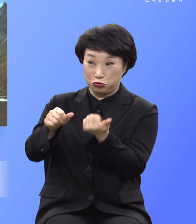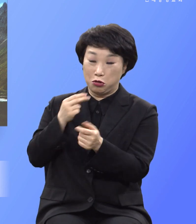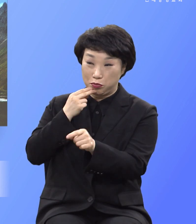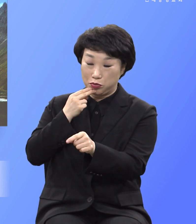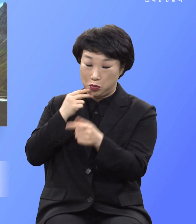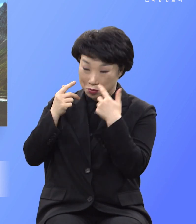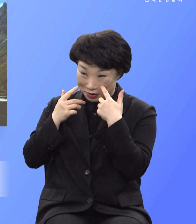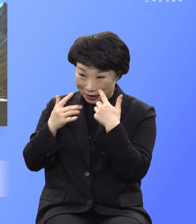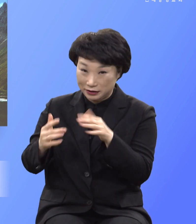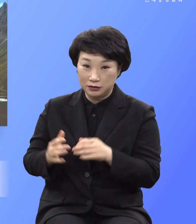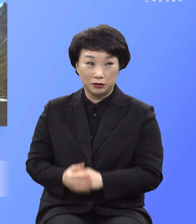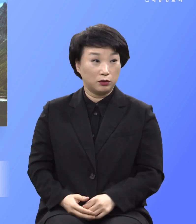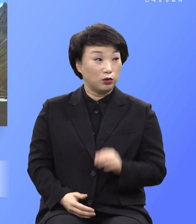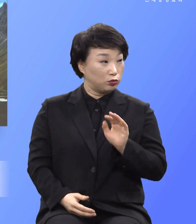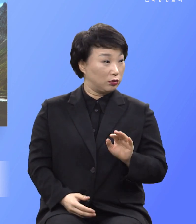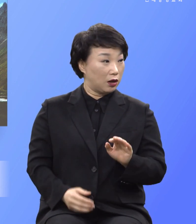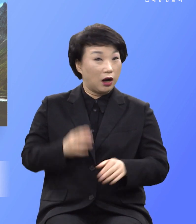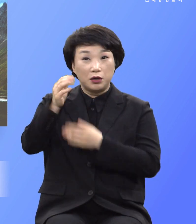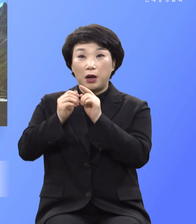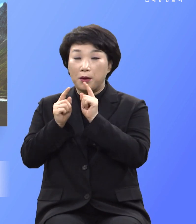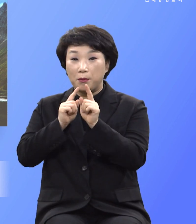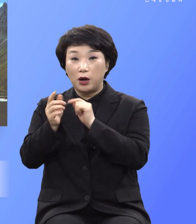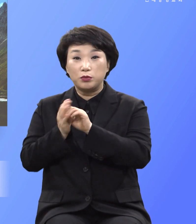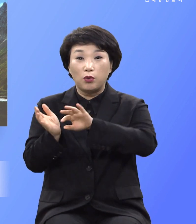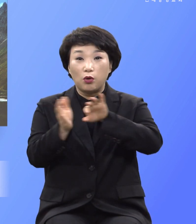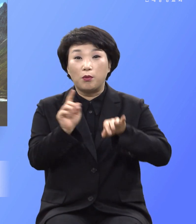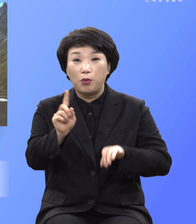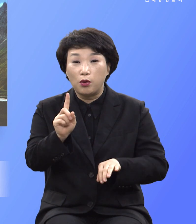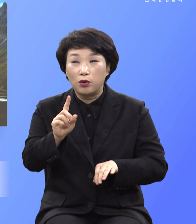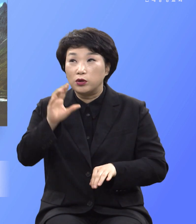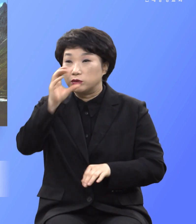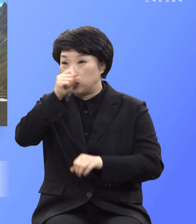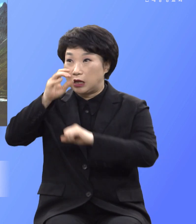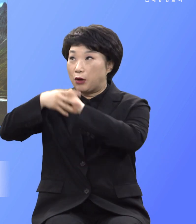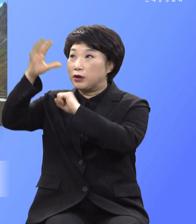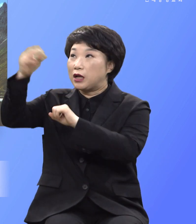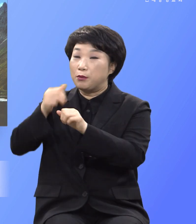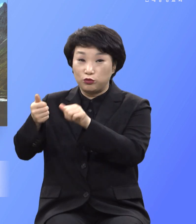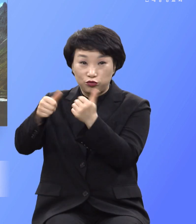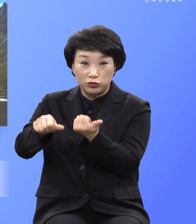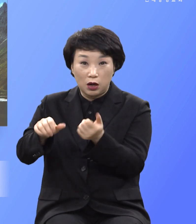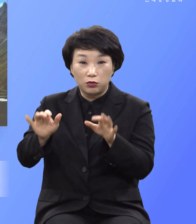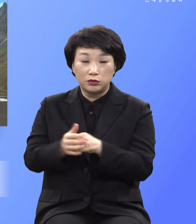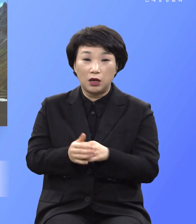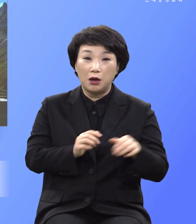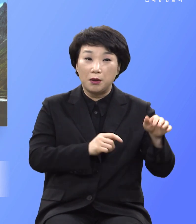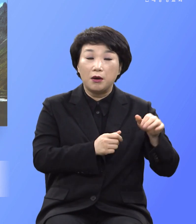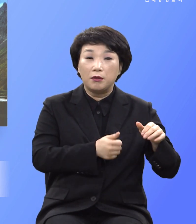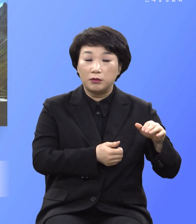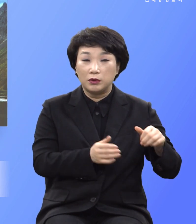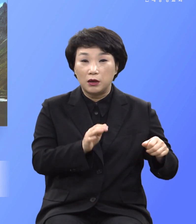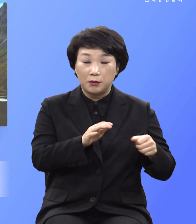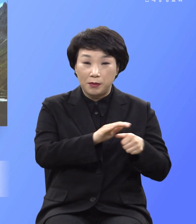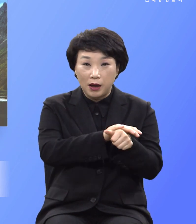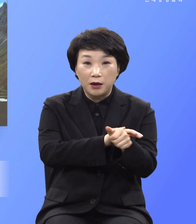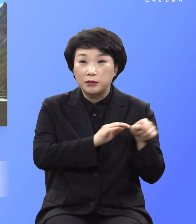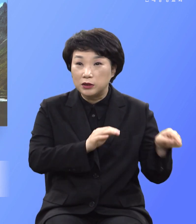하나님은 먹으면 죽는다고 했는데 먹어도 결코 죽지 않는다는 것입니다 거짓말